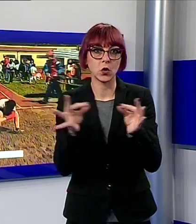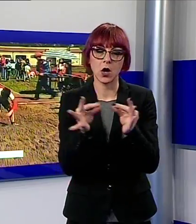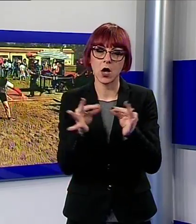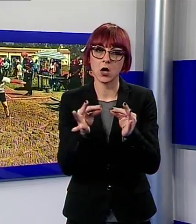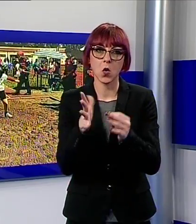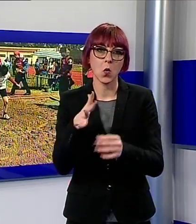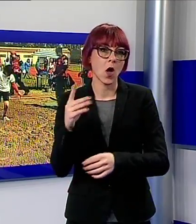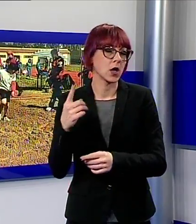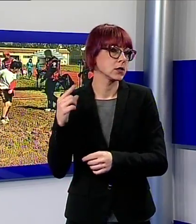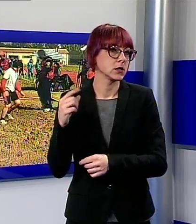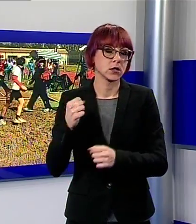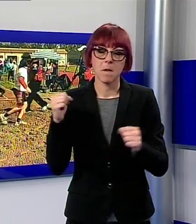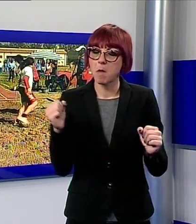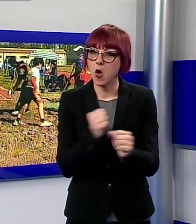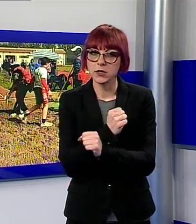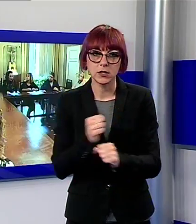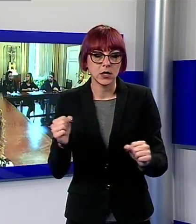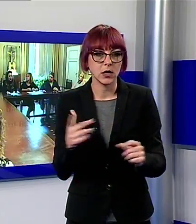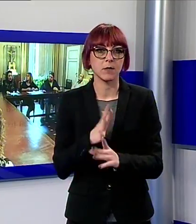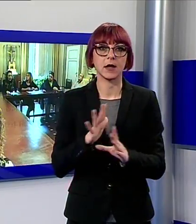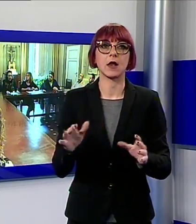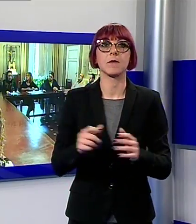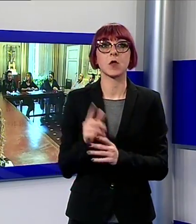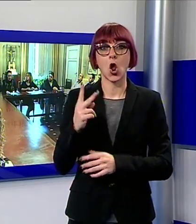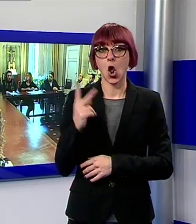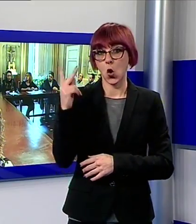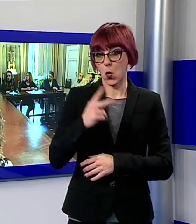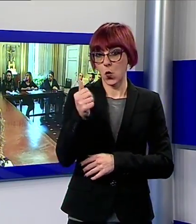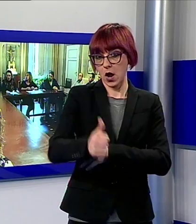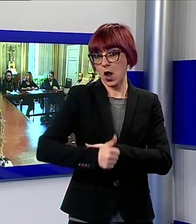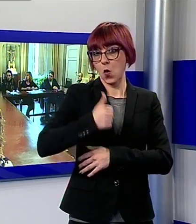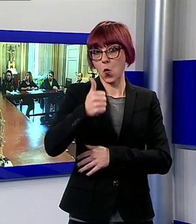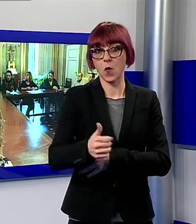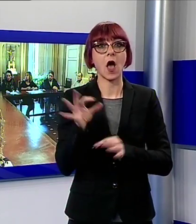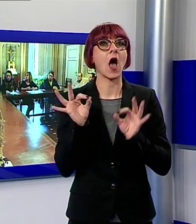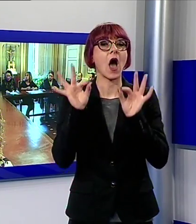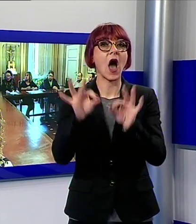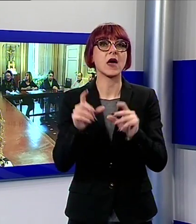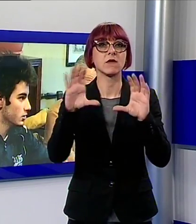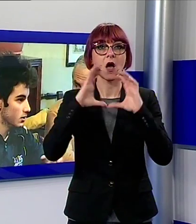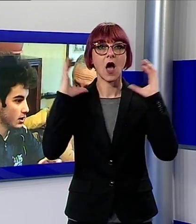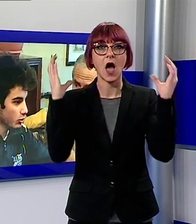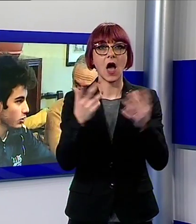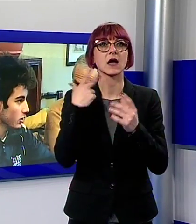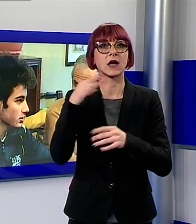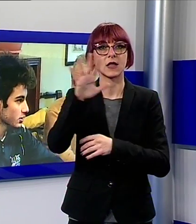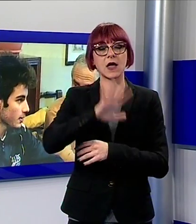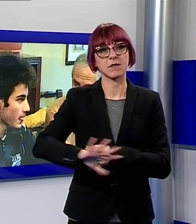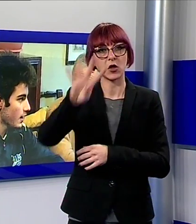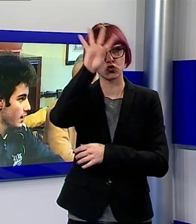finora a Lucca dal prossimo anno scolastico approda infatti l'Accademia Toscana dello Sport progetto formativo dedicato ai